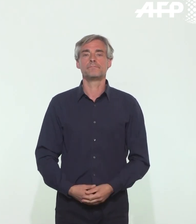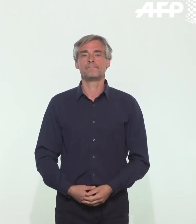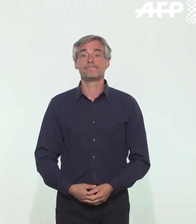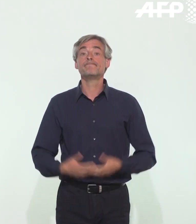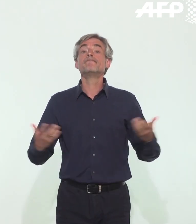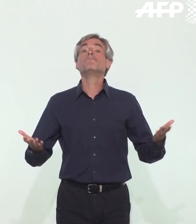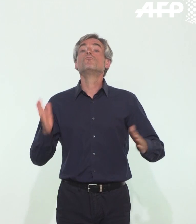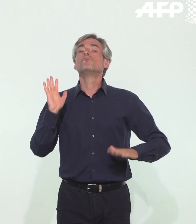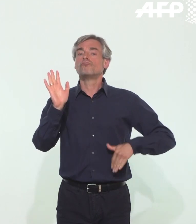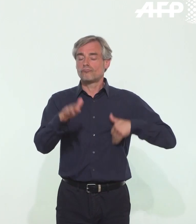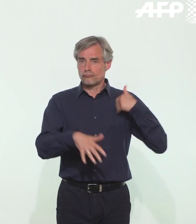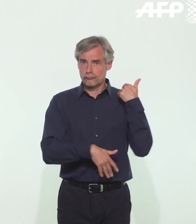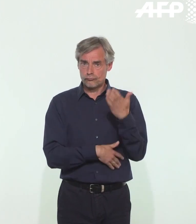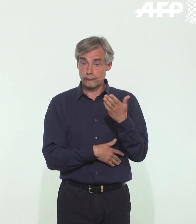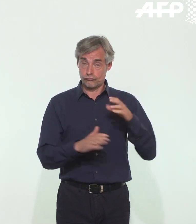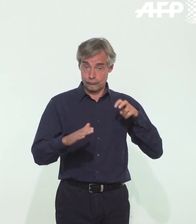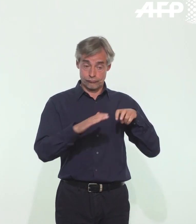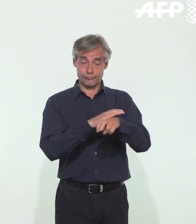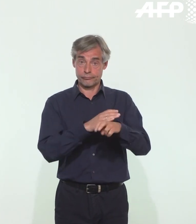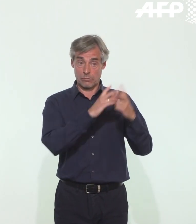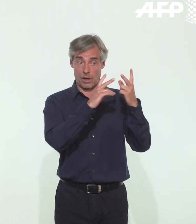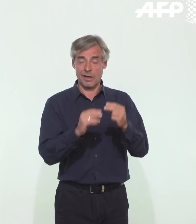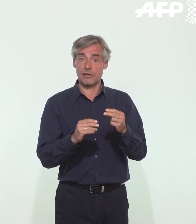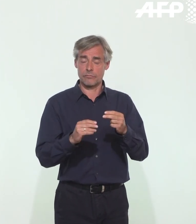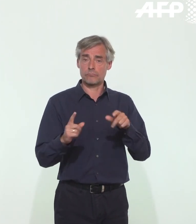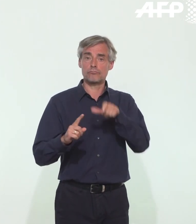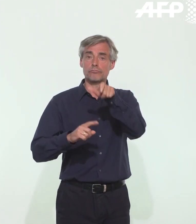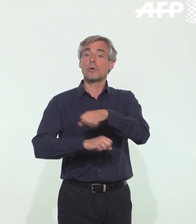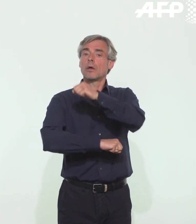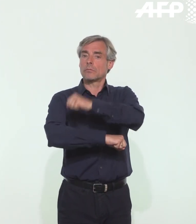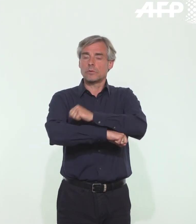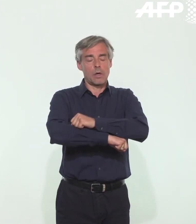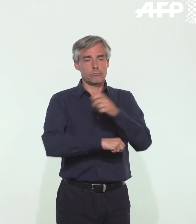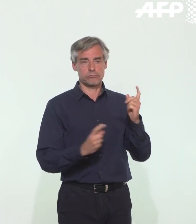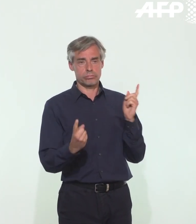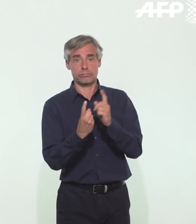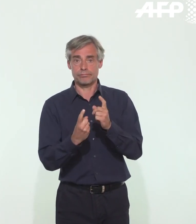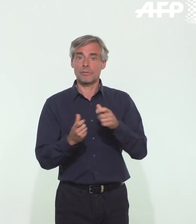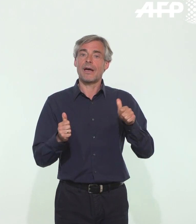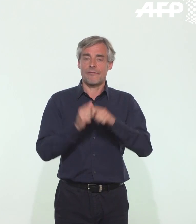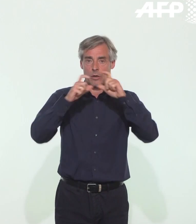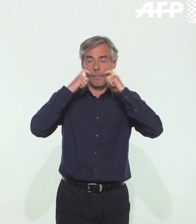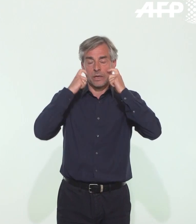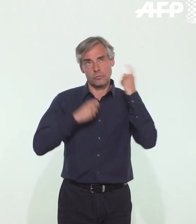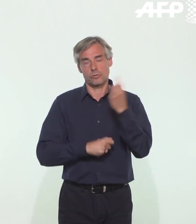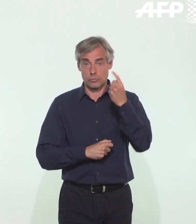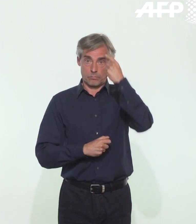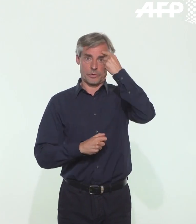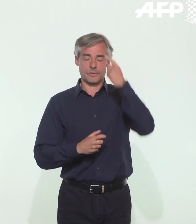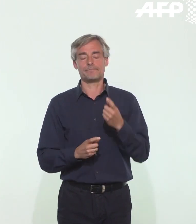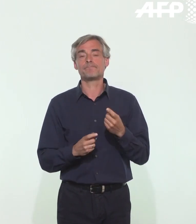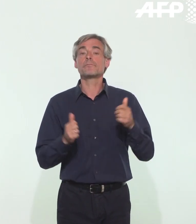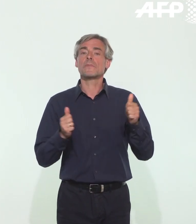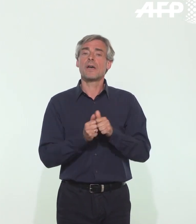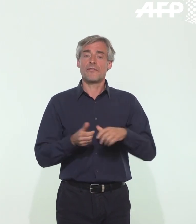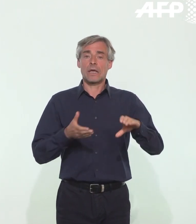Lorsque vous arrivez pour votre test, présentez-vous au lieu d'examen équipé de votre masque, avec